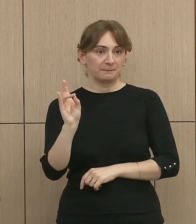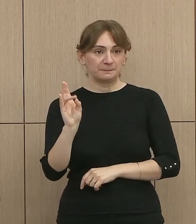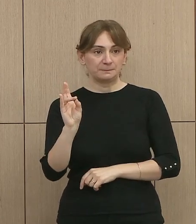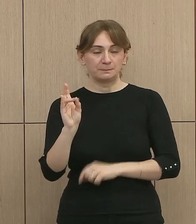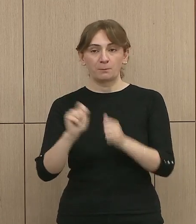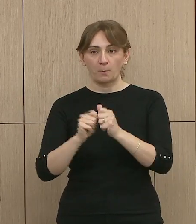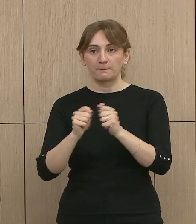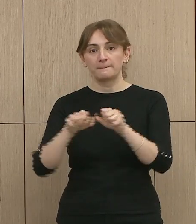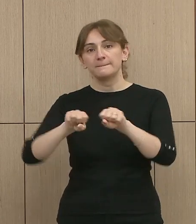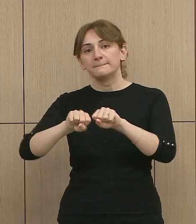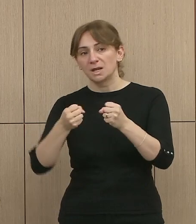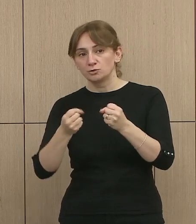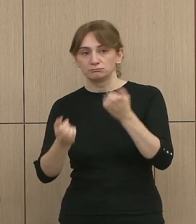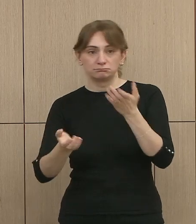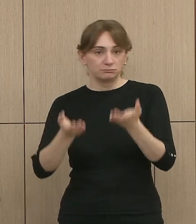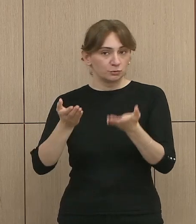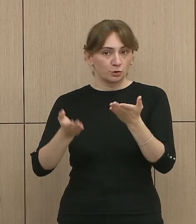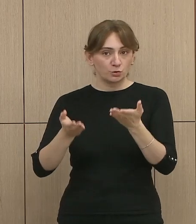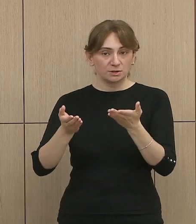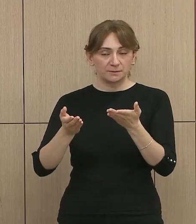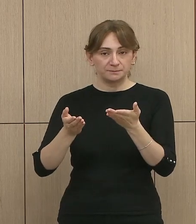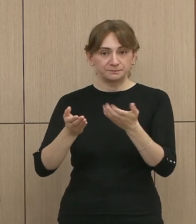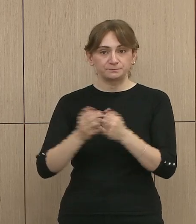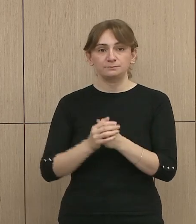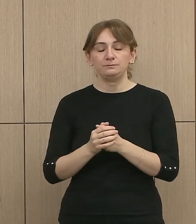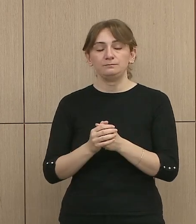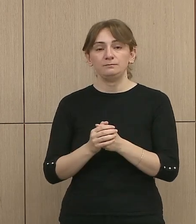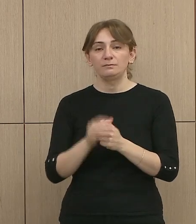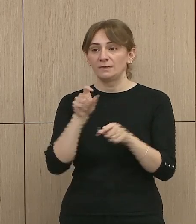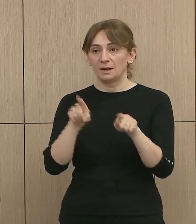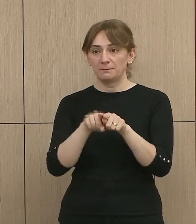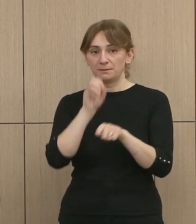Në orimi, si kurse tash, ka filluar rethorës 24,